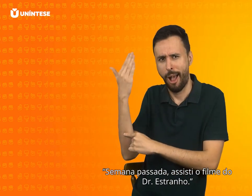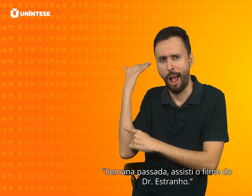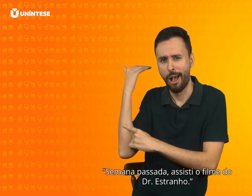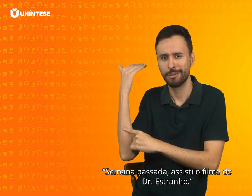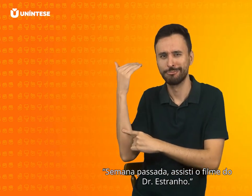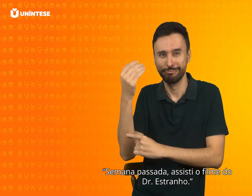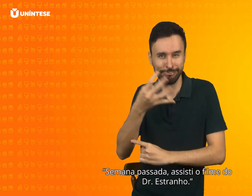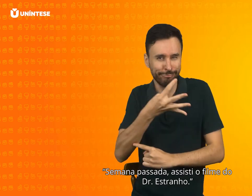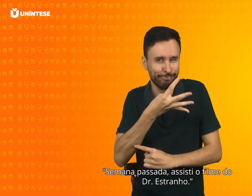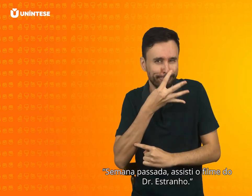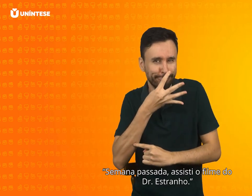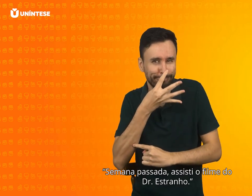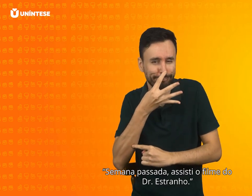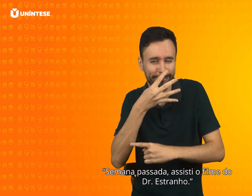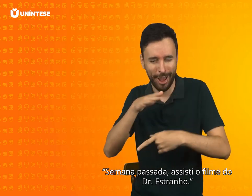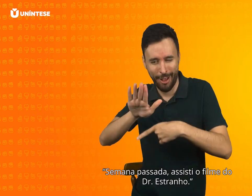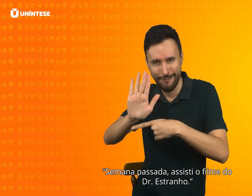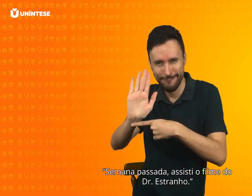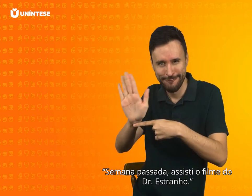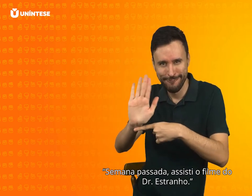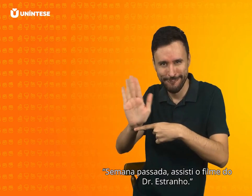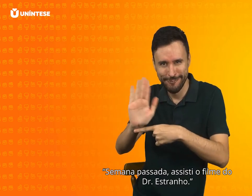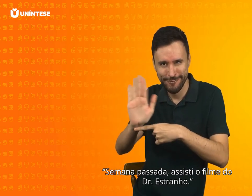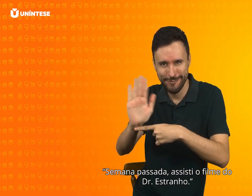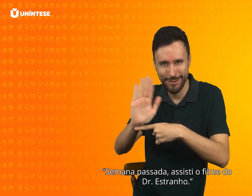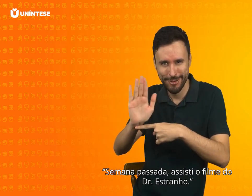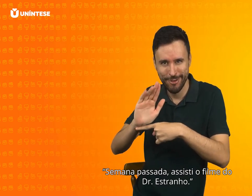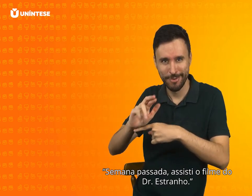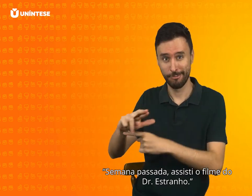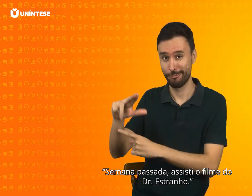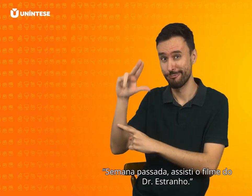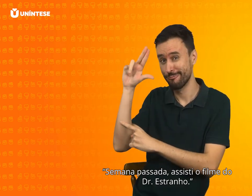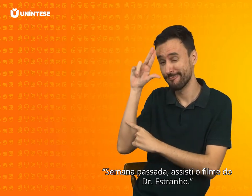Semana passada, assisti o filme do Doutor Estranho.